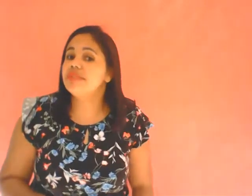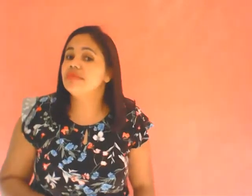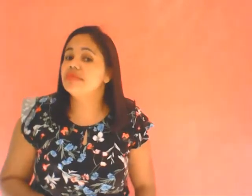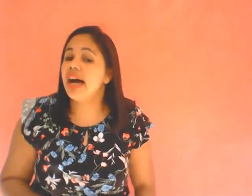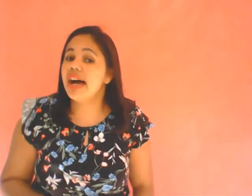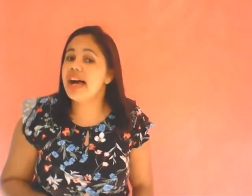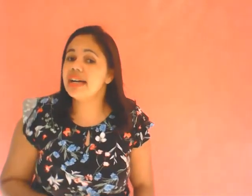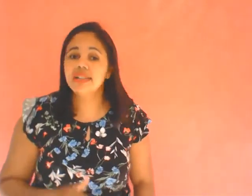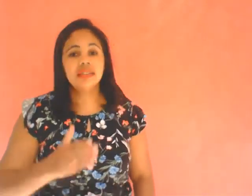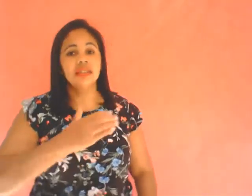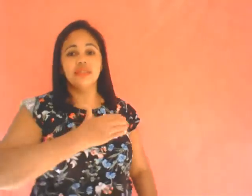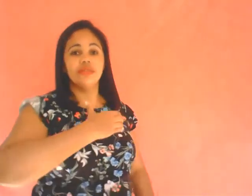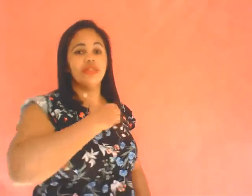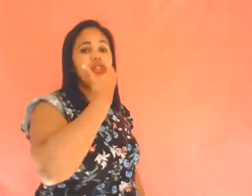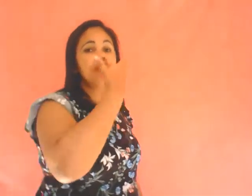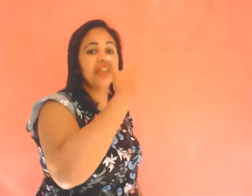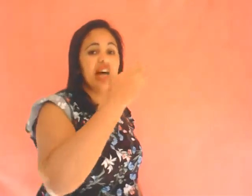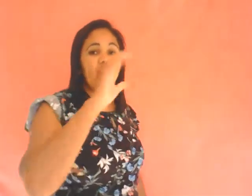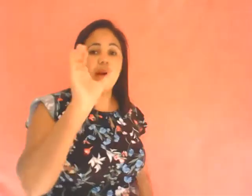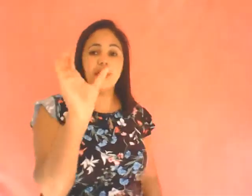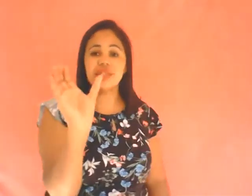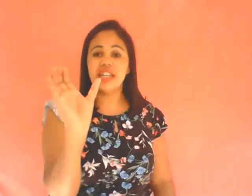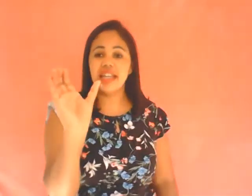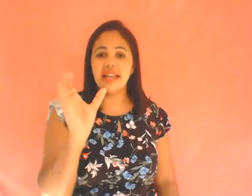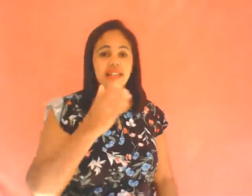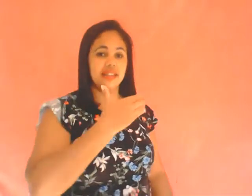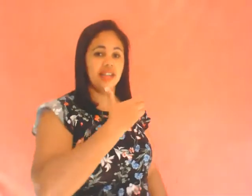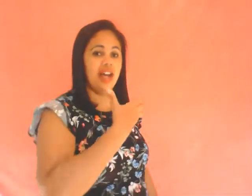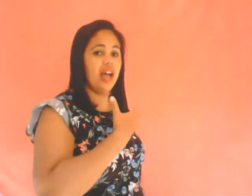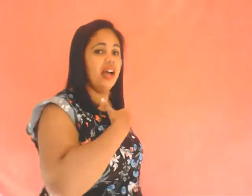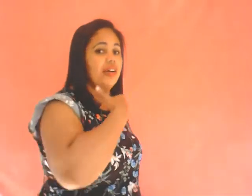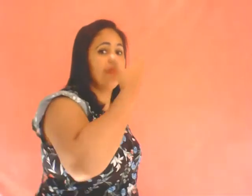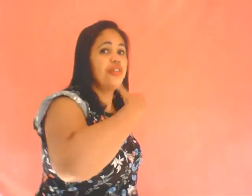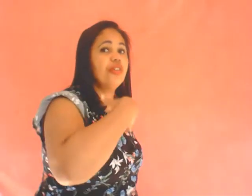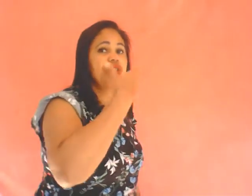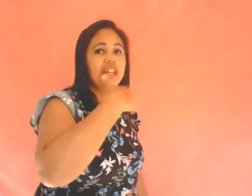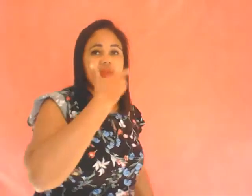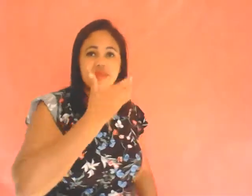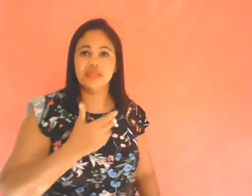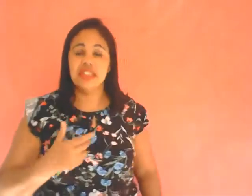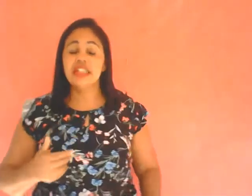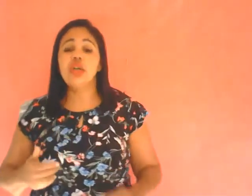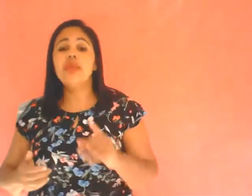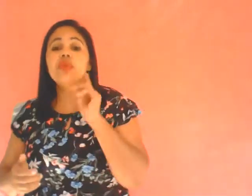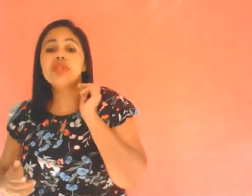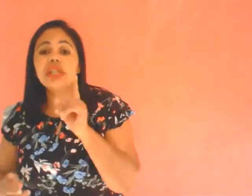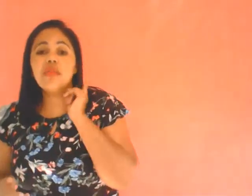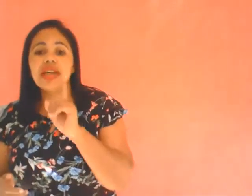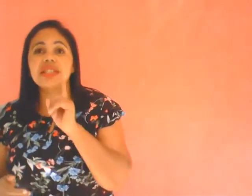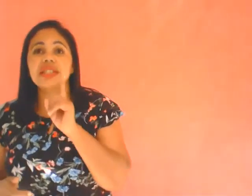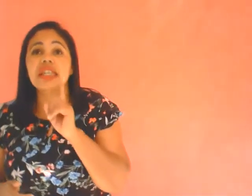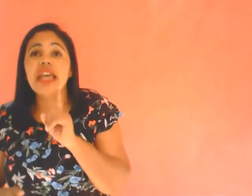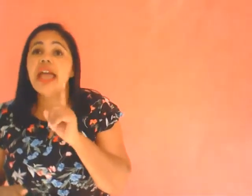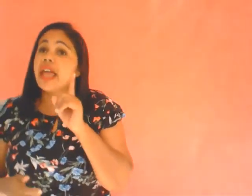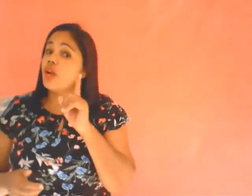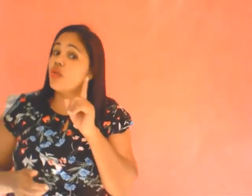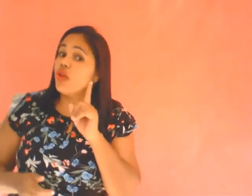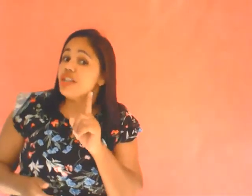Ó a mãozinha, ó fruta! Então, a música começa assim Eu gosto